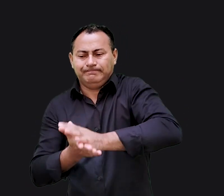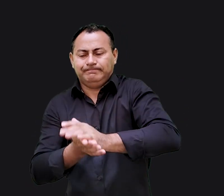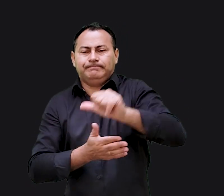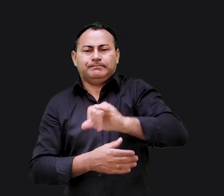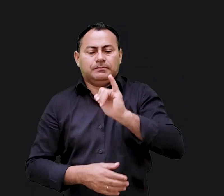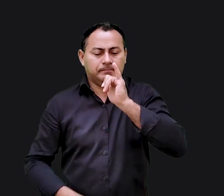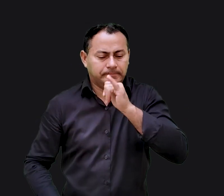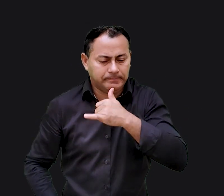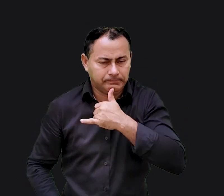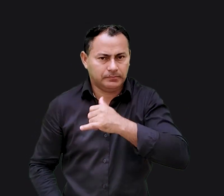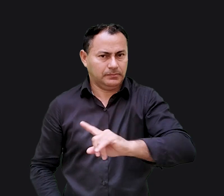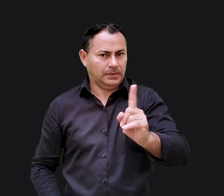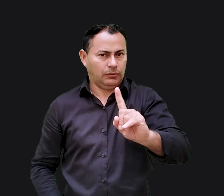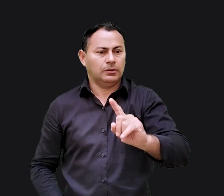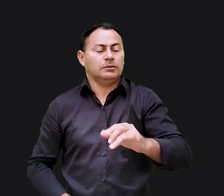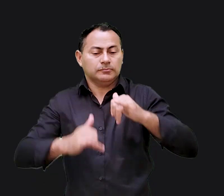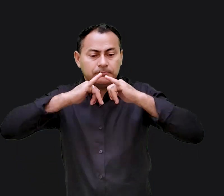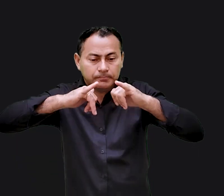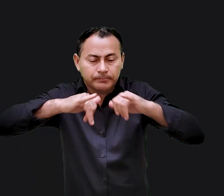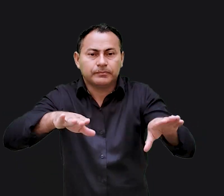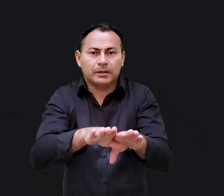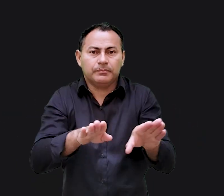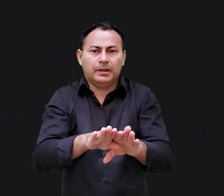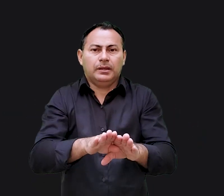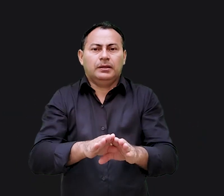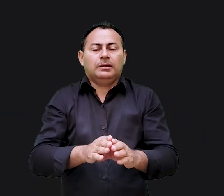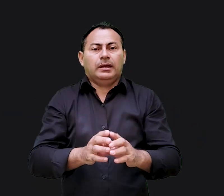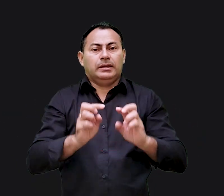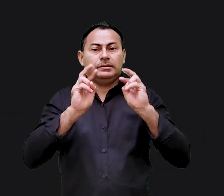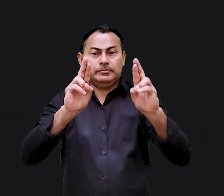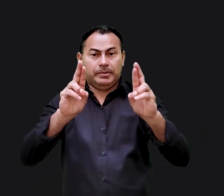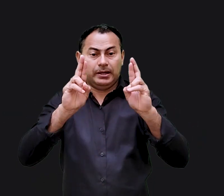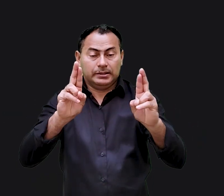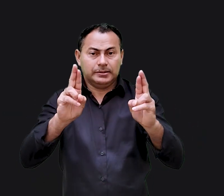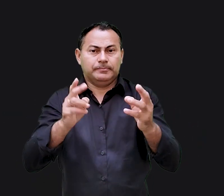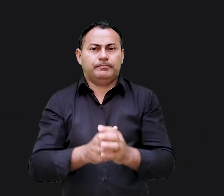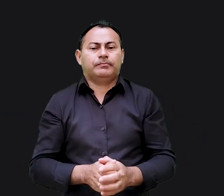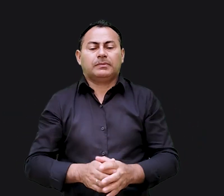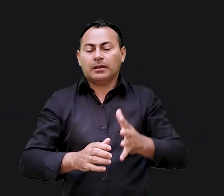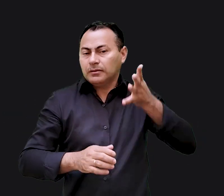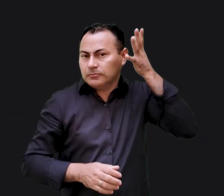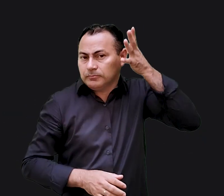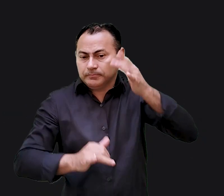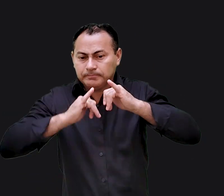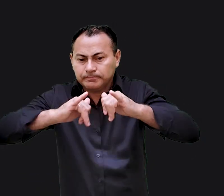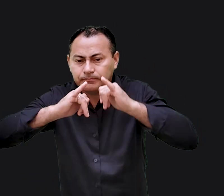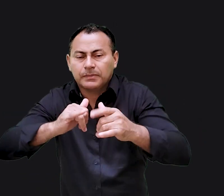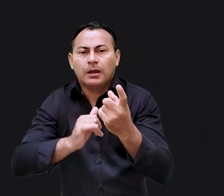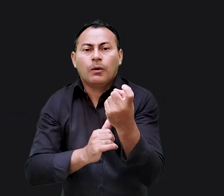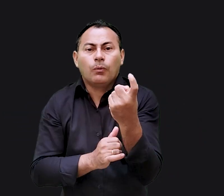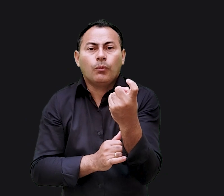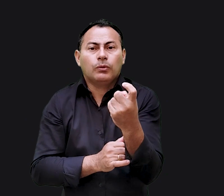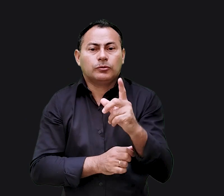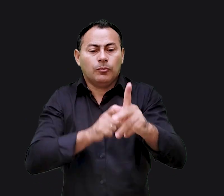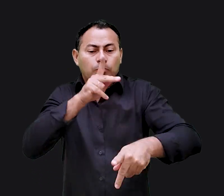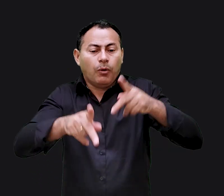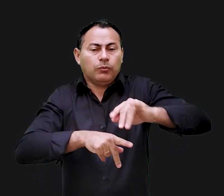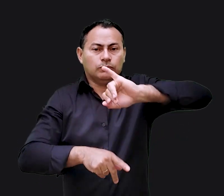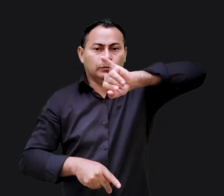destruição e tristeza. Sua pregação era também de muita esperança. Essa esperança que ele pregava era a única que o povo